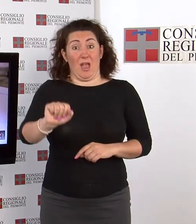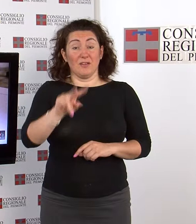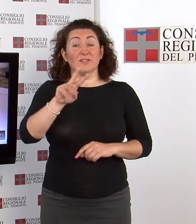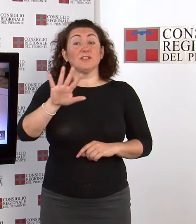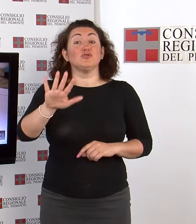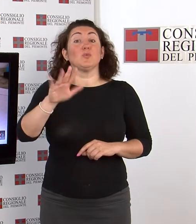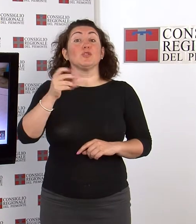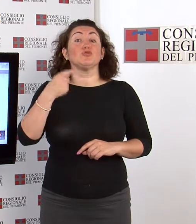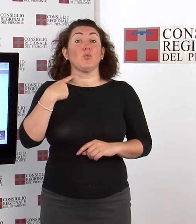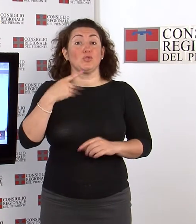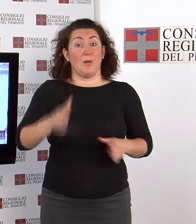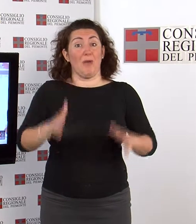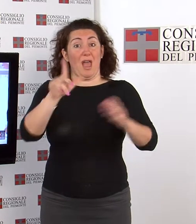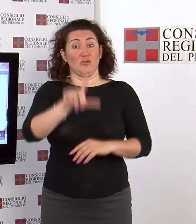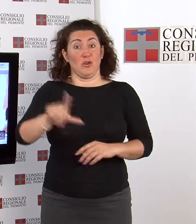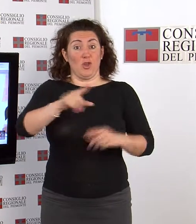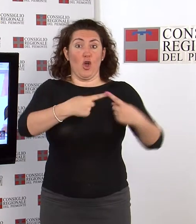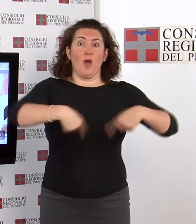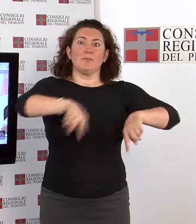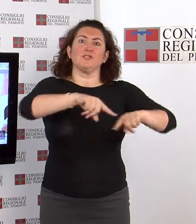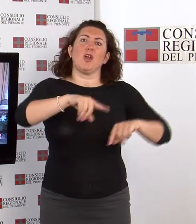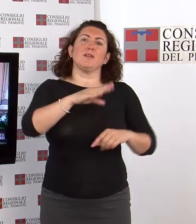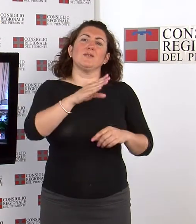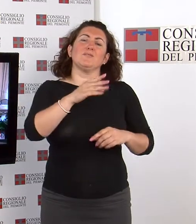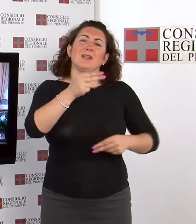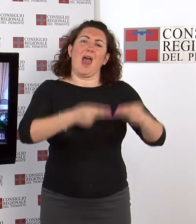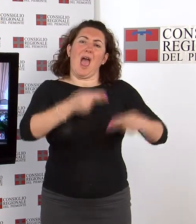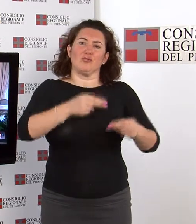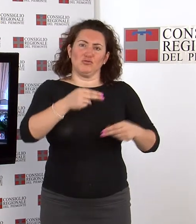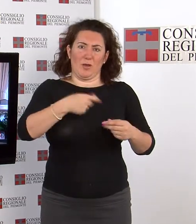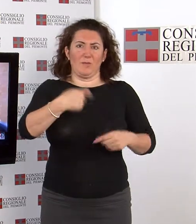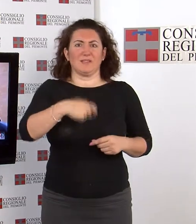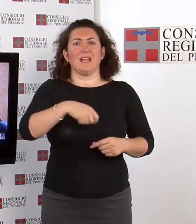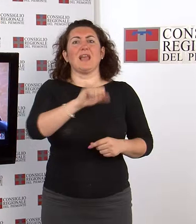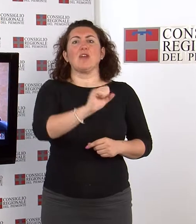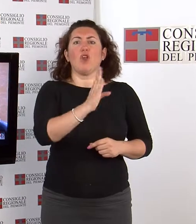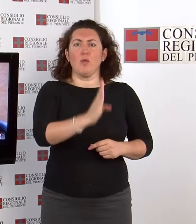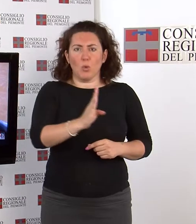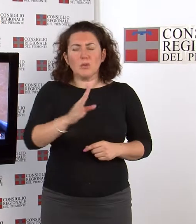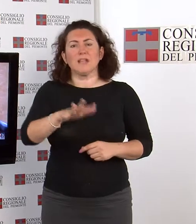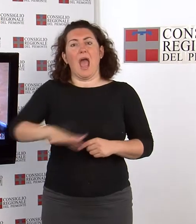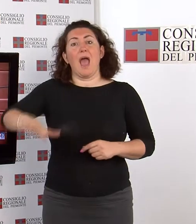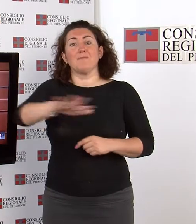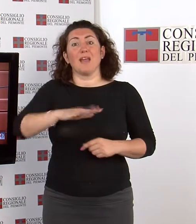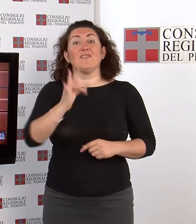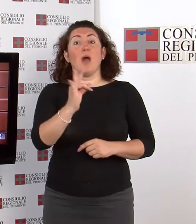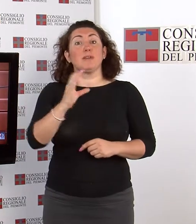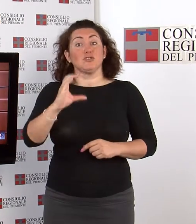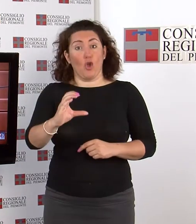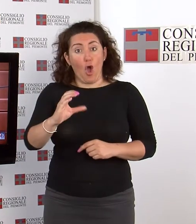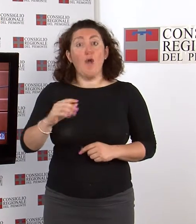congiunta delle commissioni bilancio presidente Angelo Bursi, ambiente presidente Fabrizio Comba e attività produttive